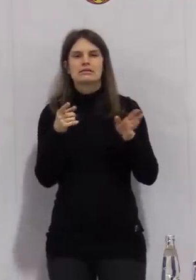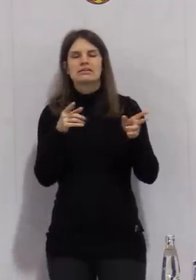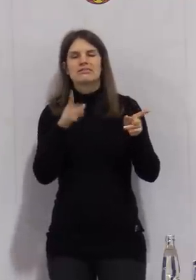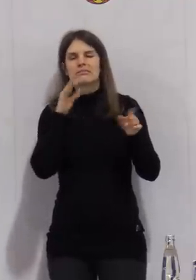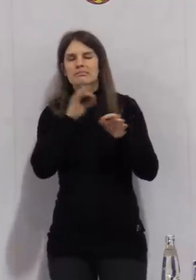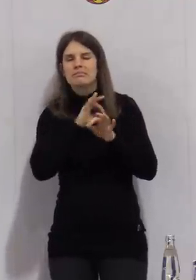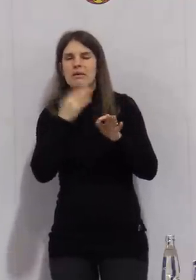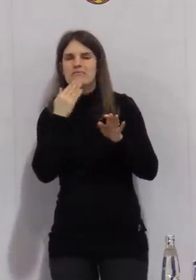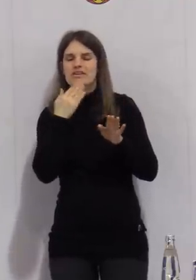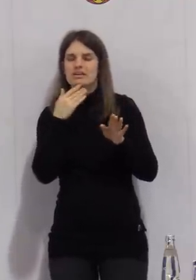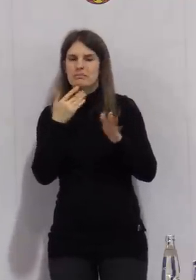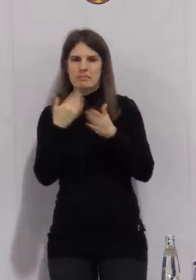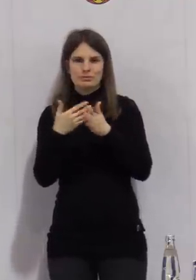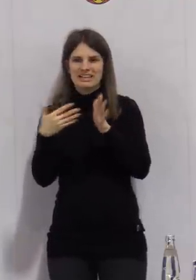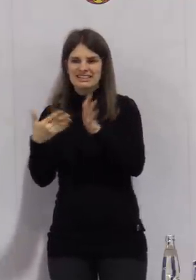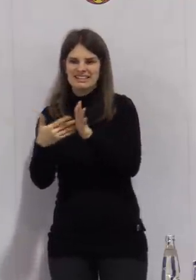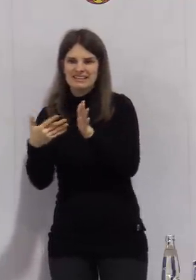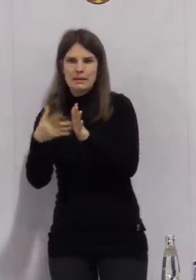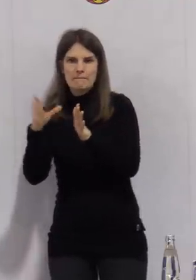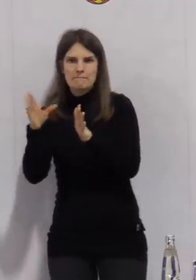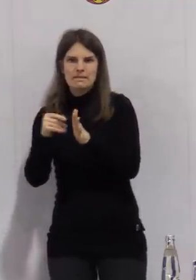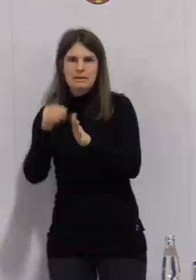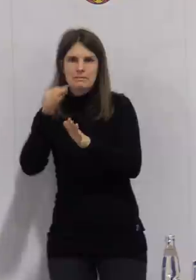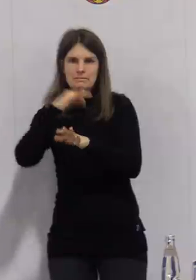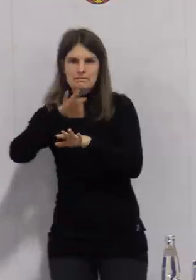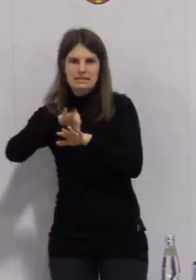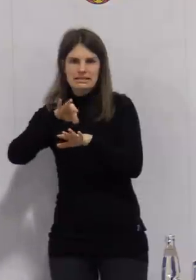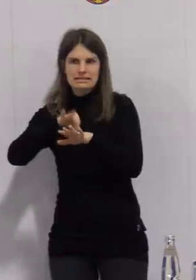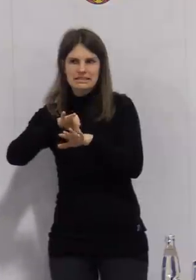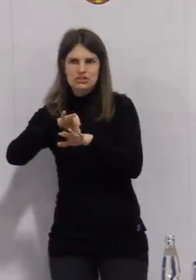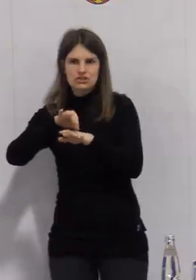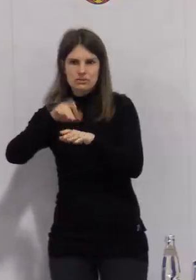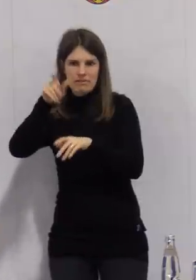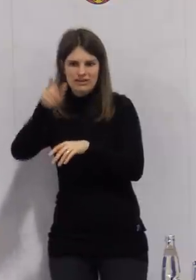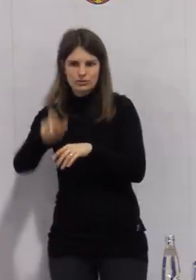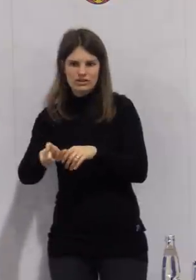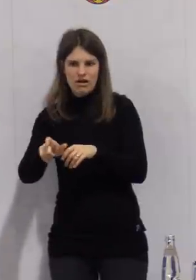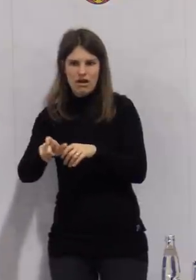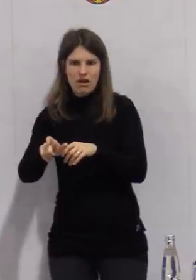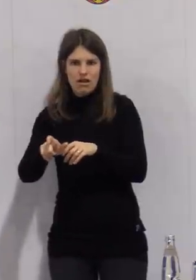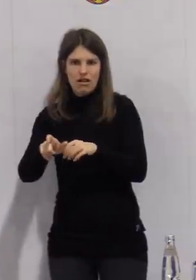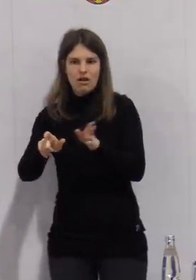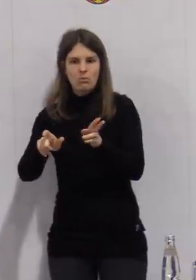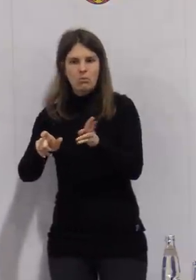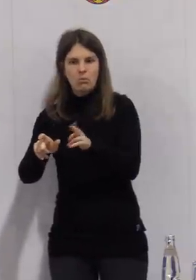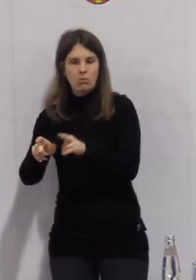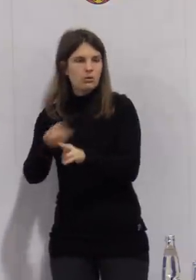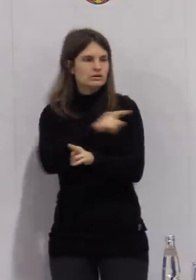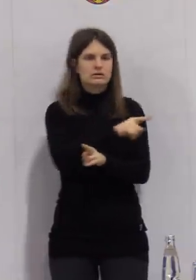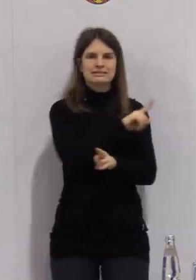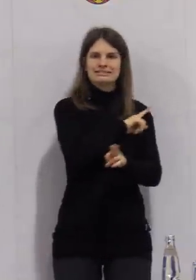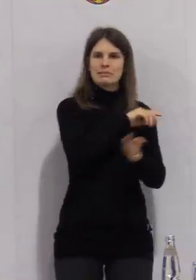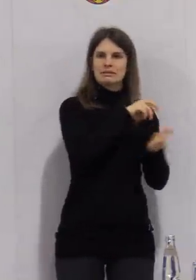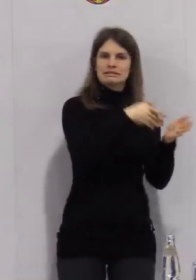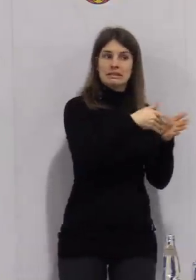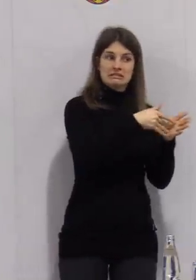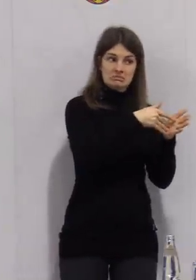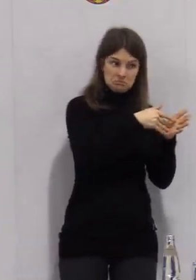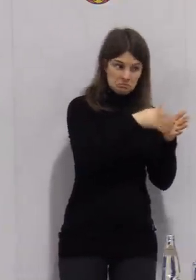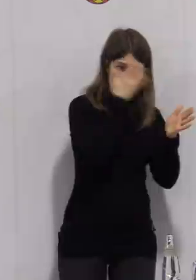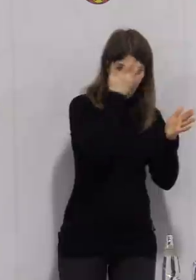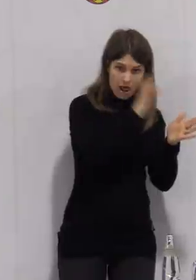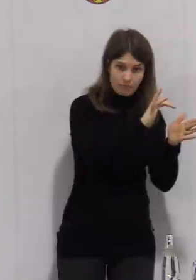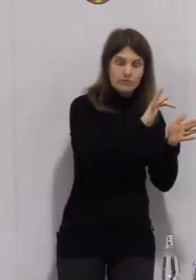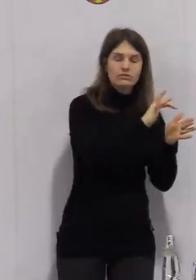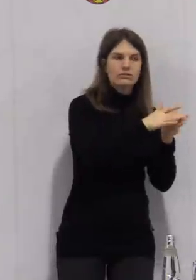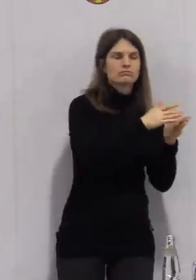oder Anleitung benötigen, zu diesen Selbsttests übergehen. Und dazu werde ich den Unternehmen auch ein